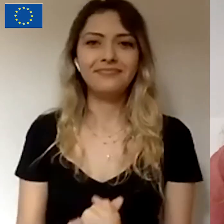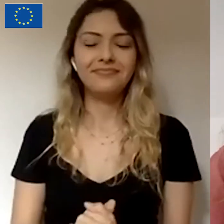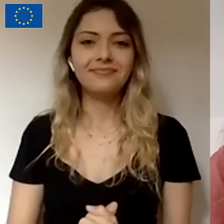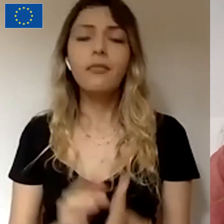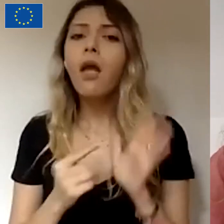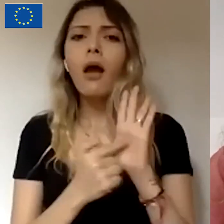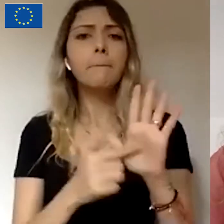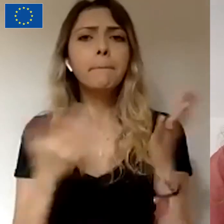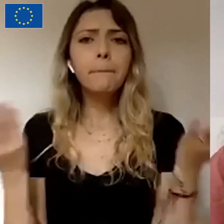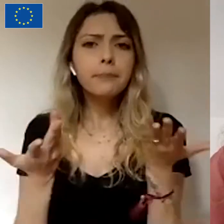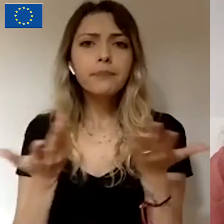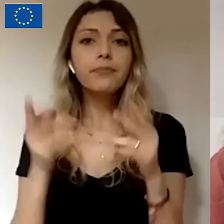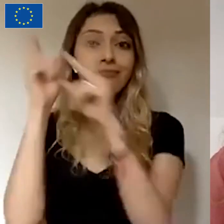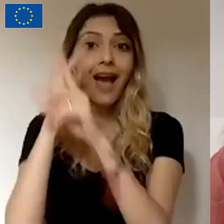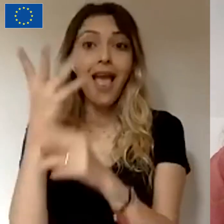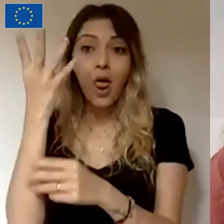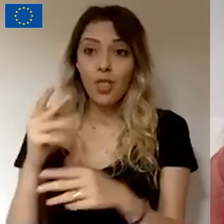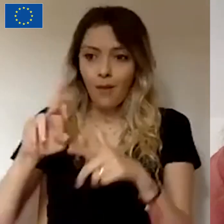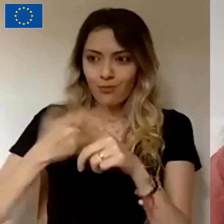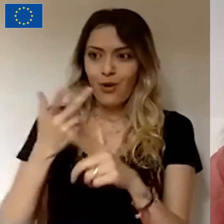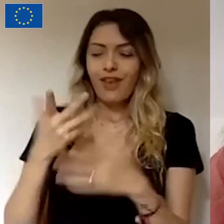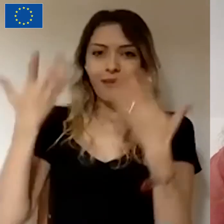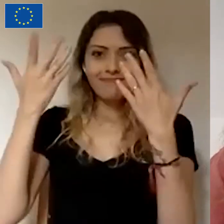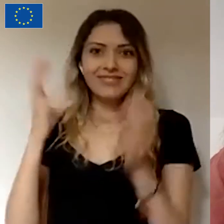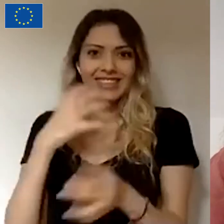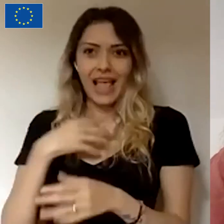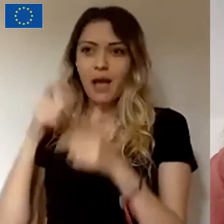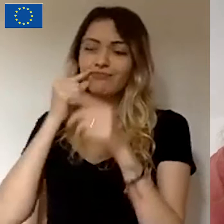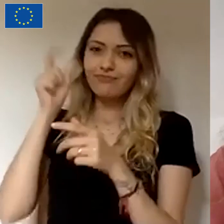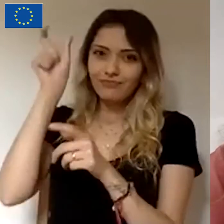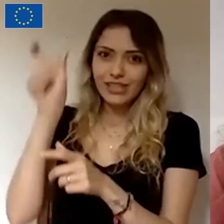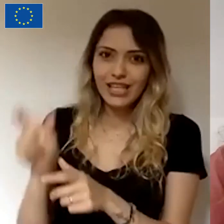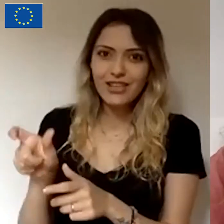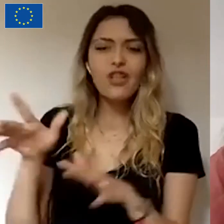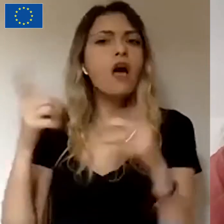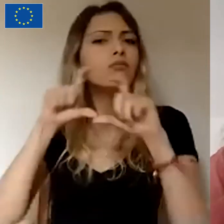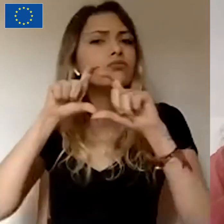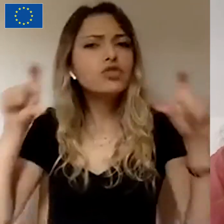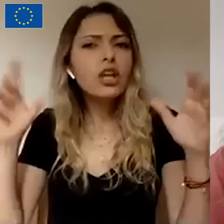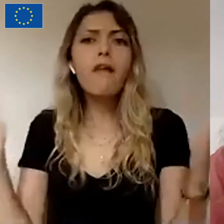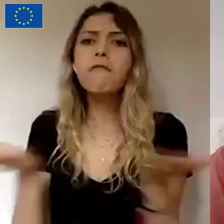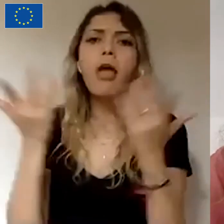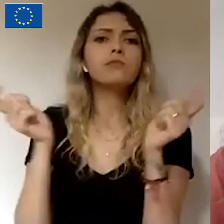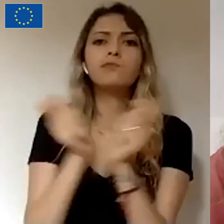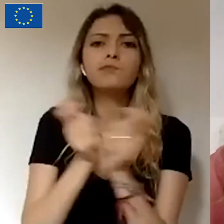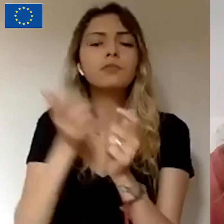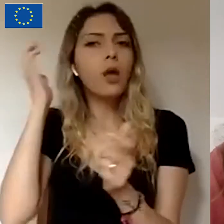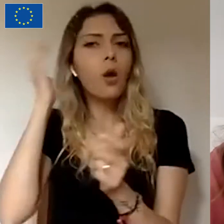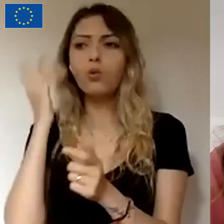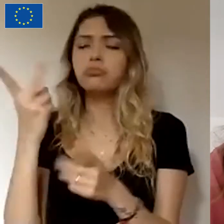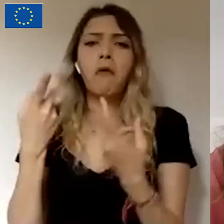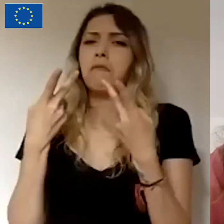Amacımız hayalleri olan proje sahipleriyle ki bu proje sahipleri bireyler, şirketler veya sivil toplum örgütleri olabiliyor.